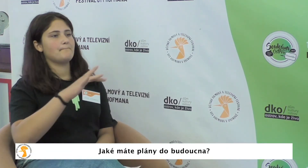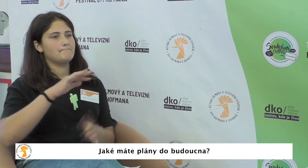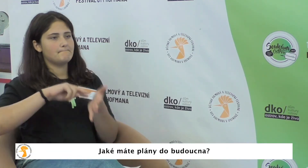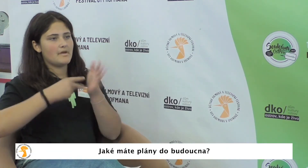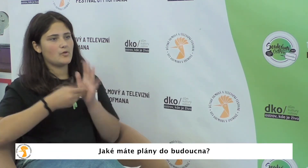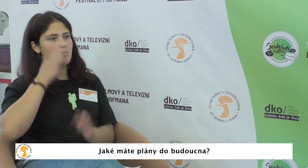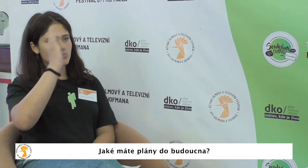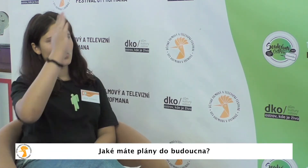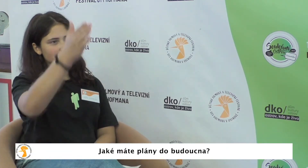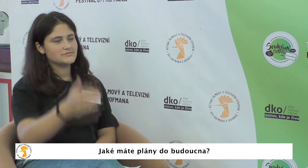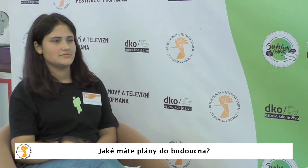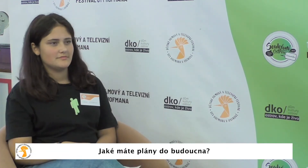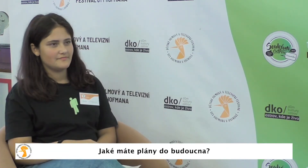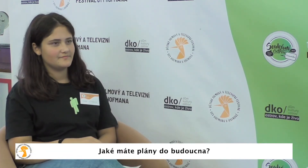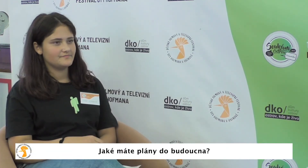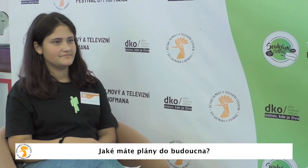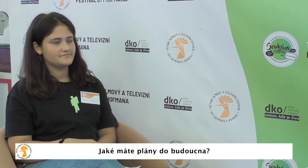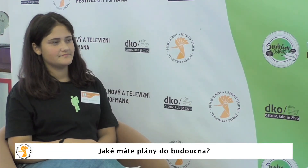Jaké máte plány do budoucna?